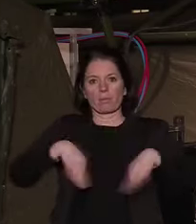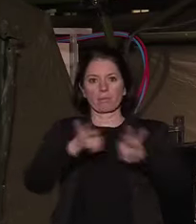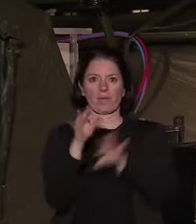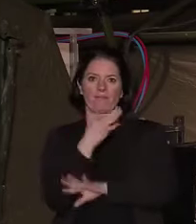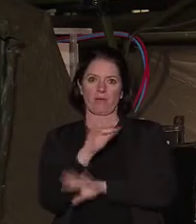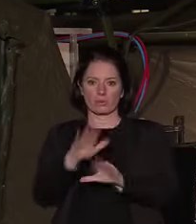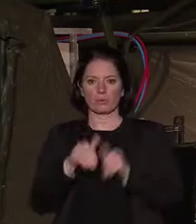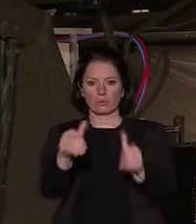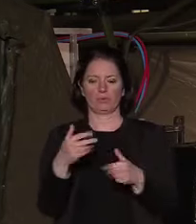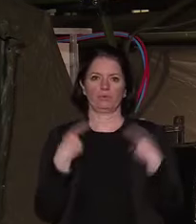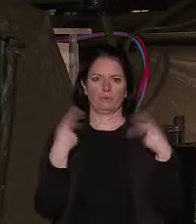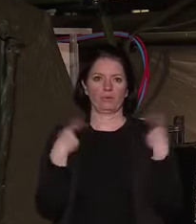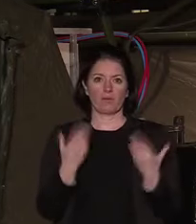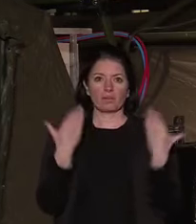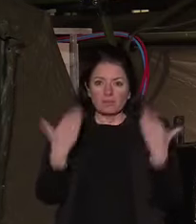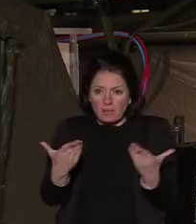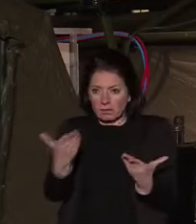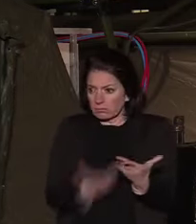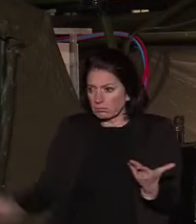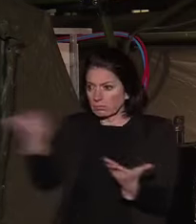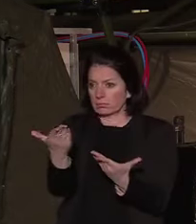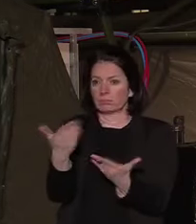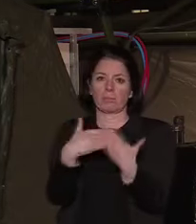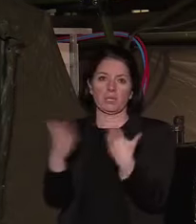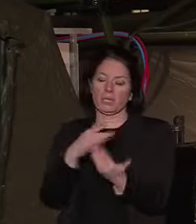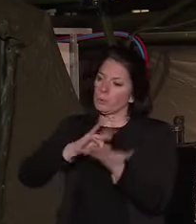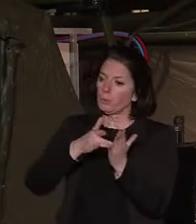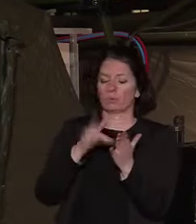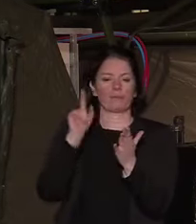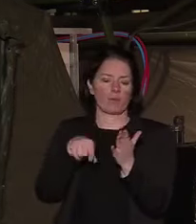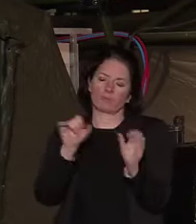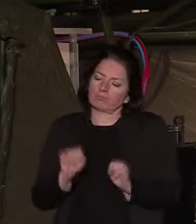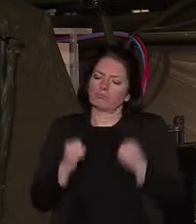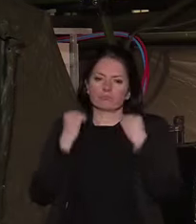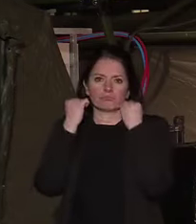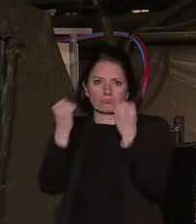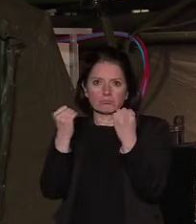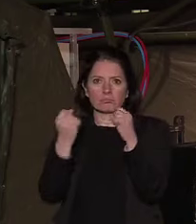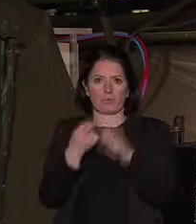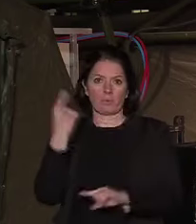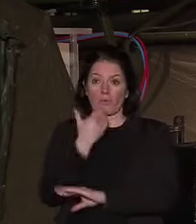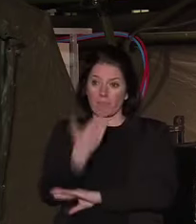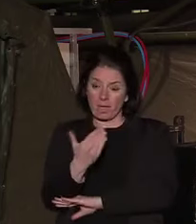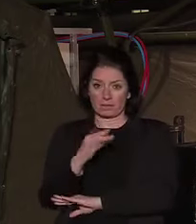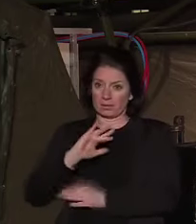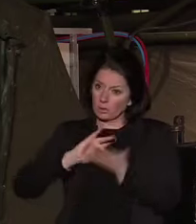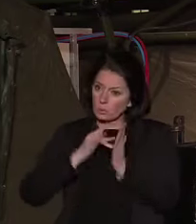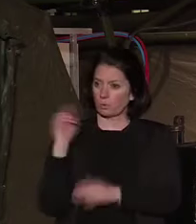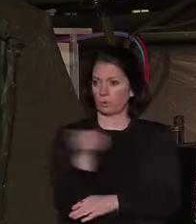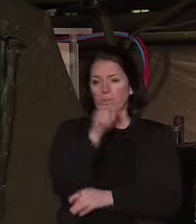Cette deuxième ligne est indispensable. et je veux remercier tous nos compatriotes qui, avec courage, chaque jour,